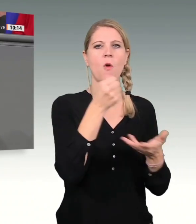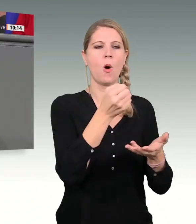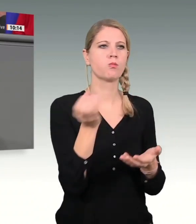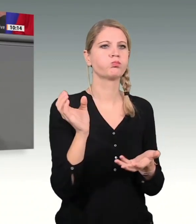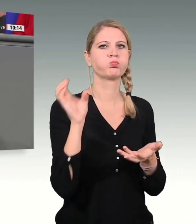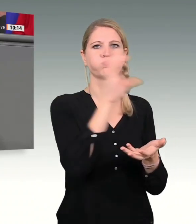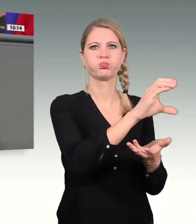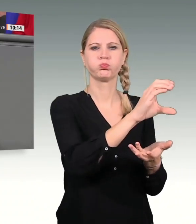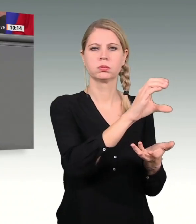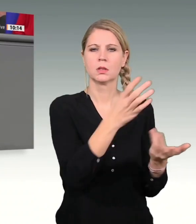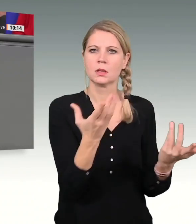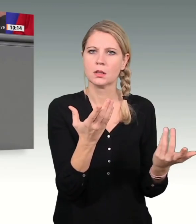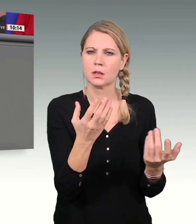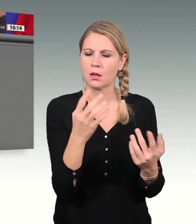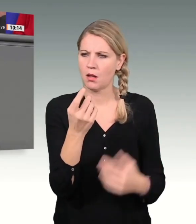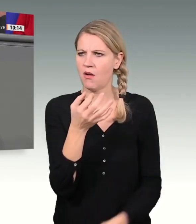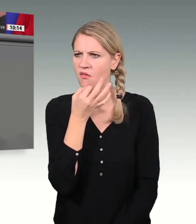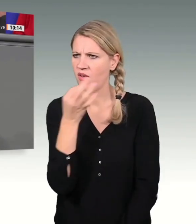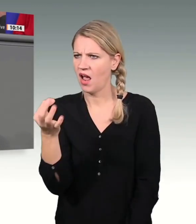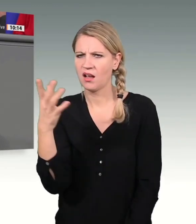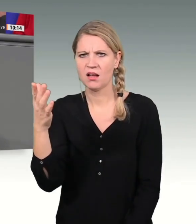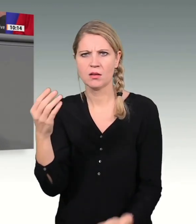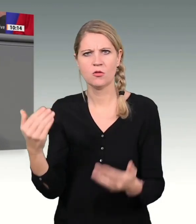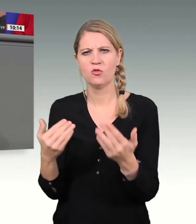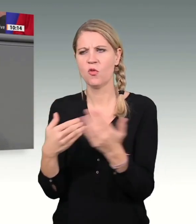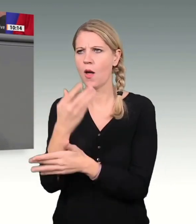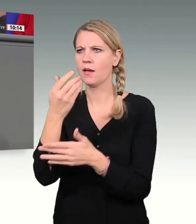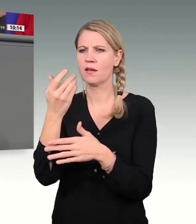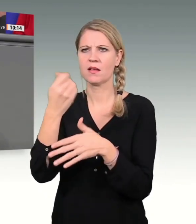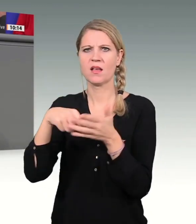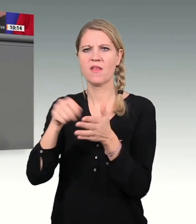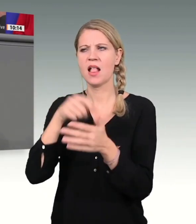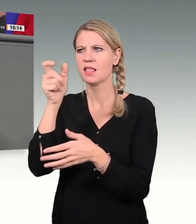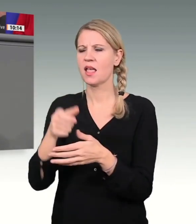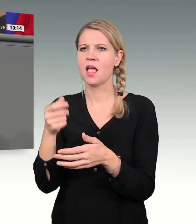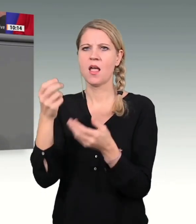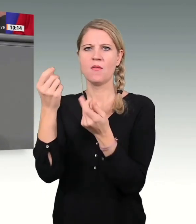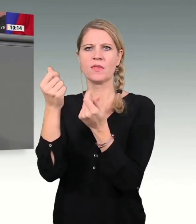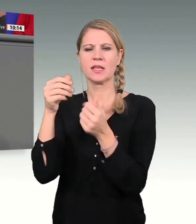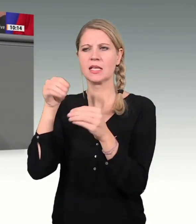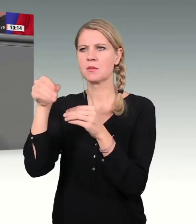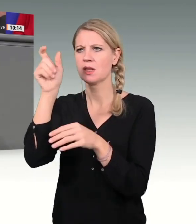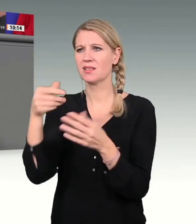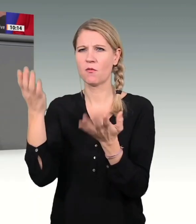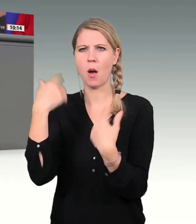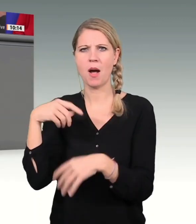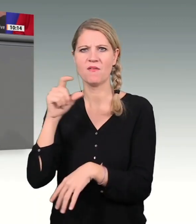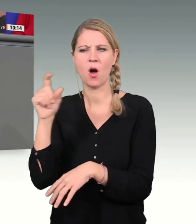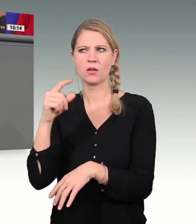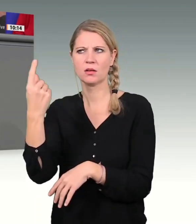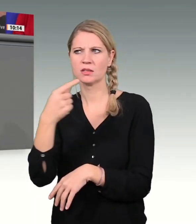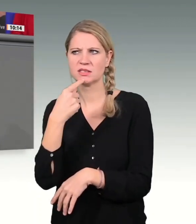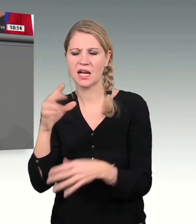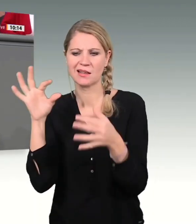was der frisch gewählte Finanzminister dazu noch vor ein paar Wochen gesagt hätte. Wäre jetzt nicht selbst an der Regierung beteiligt.